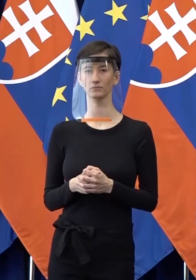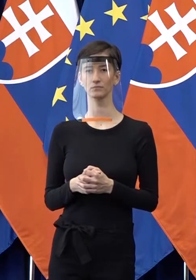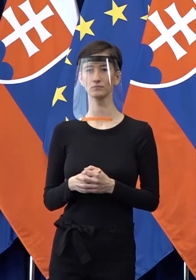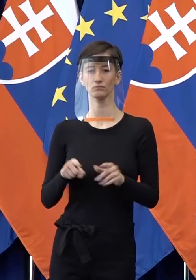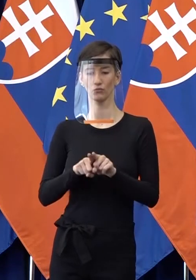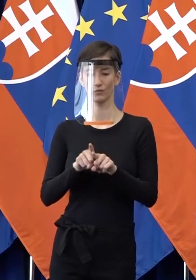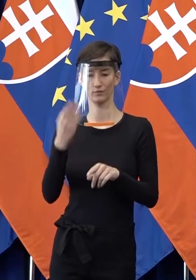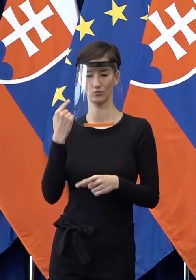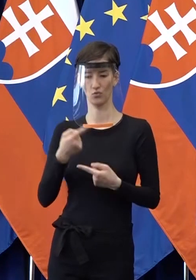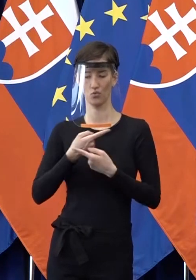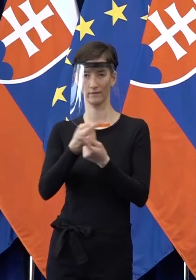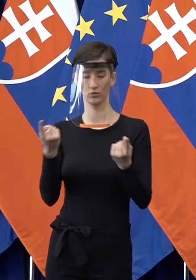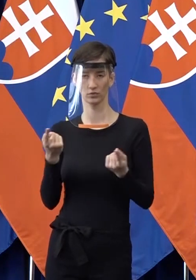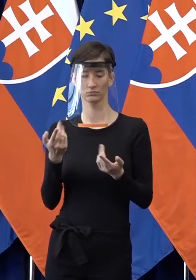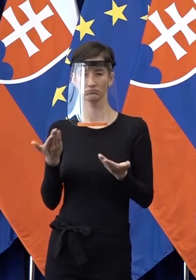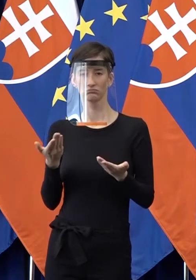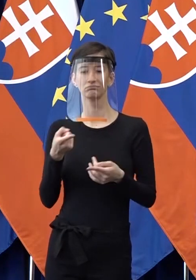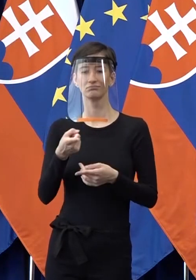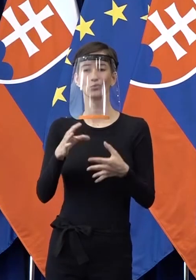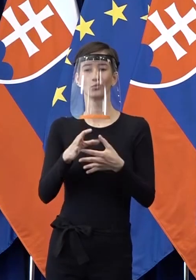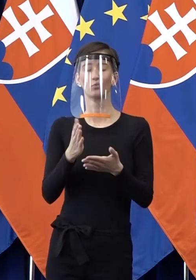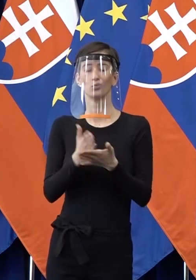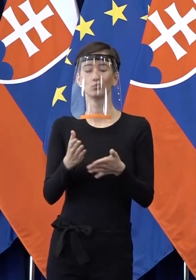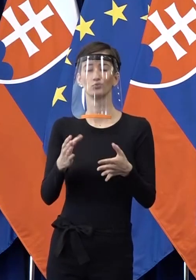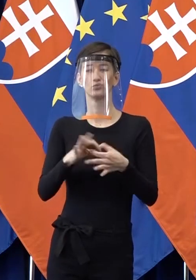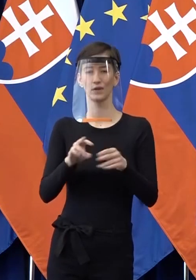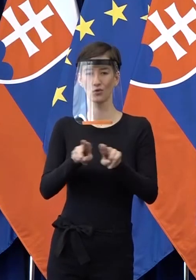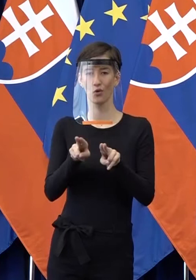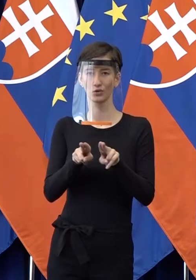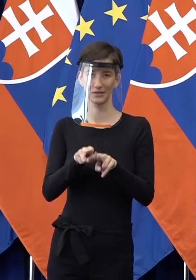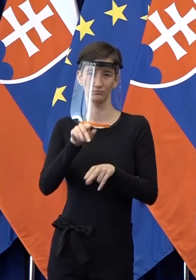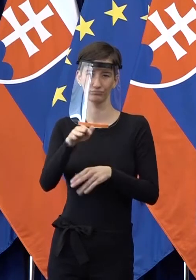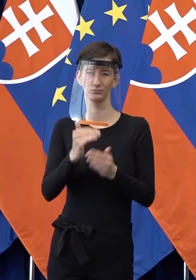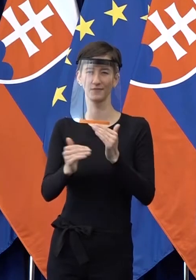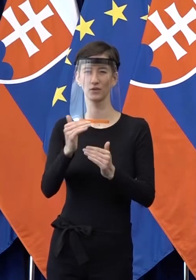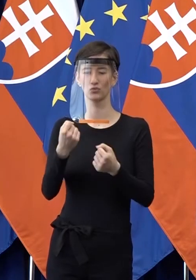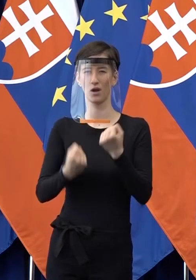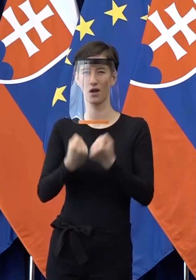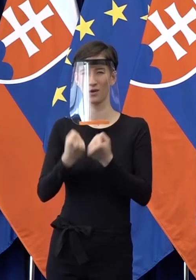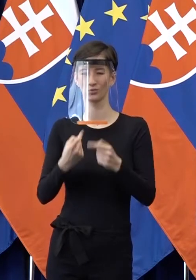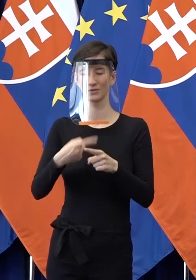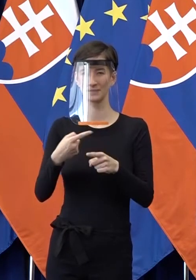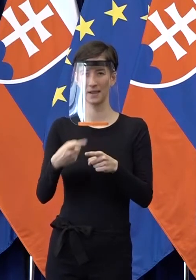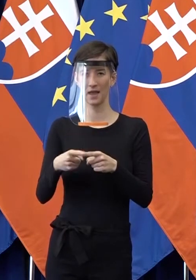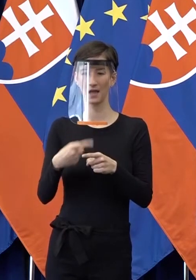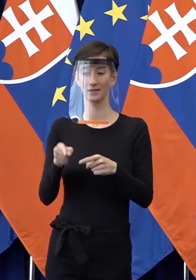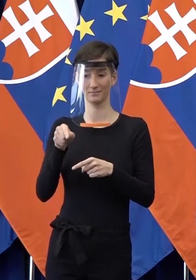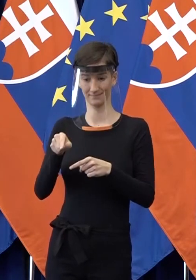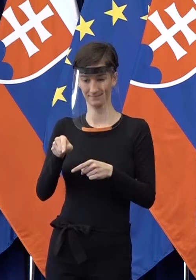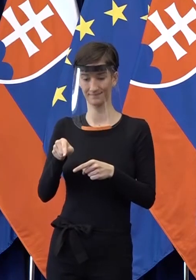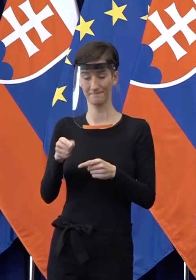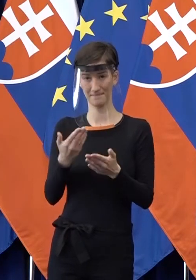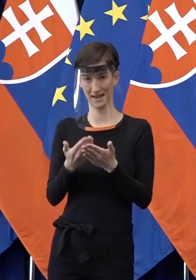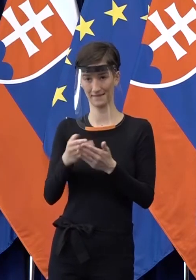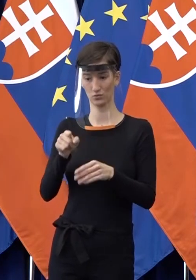spomenuli. Áno, zrejme v prípade rodin je to najmä auto na leasing a takýmto spôsobom vlastne ľudia získajú možnosť sa